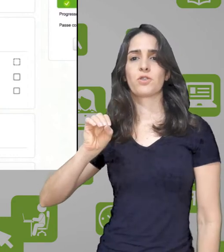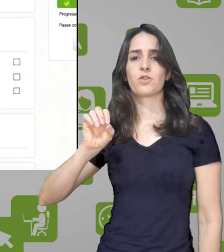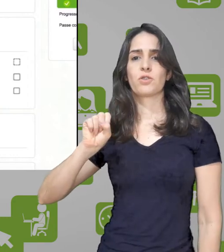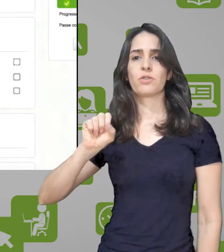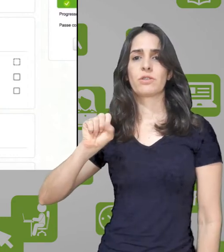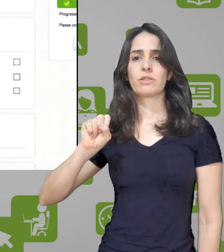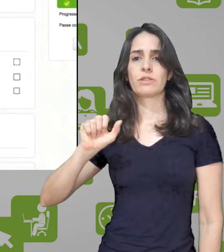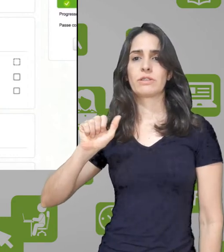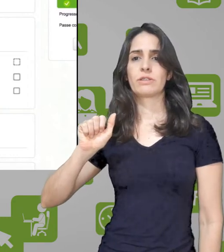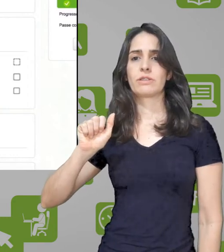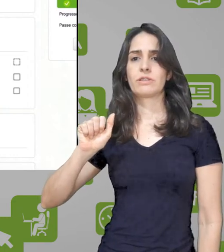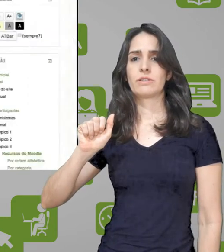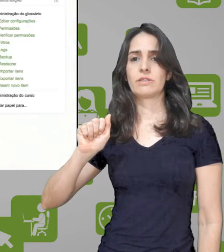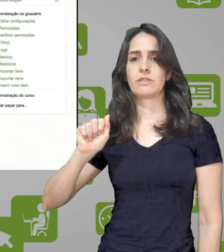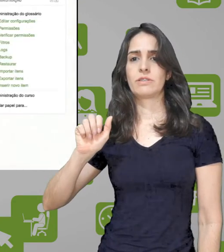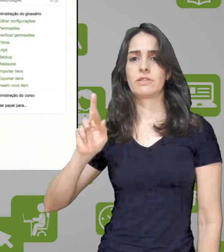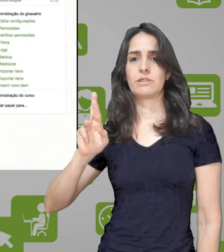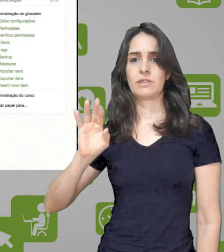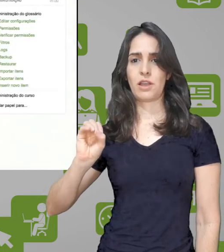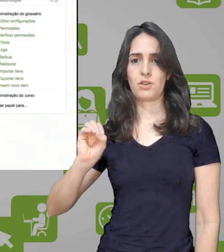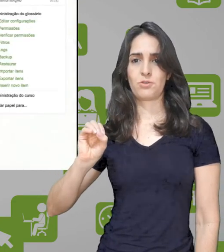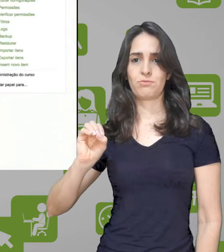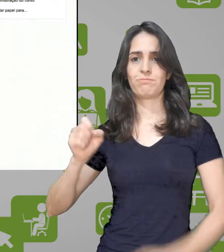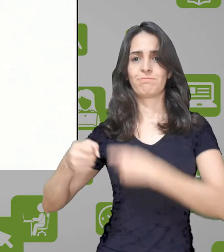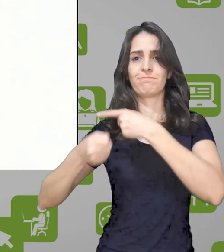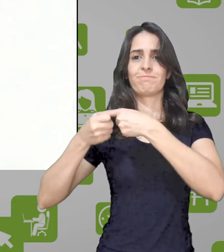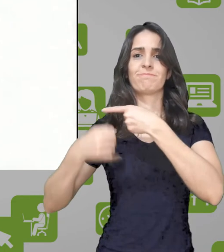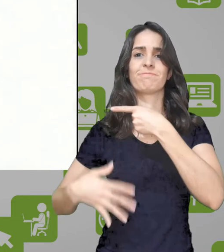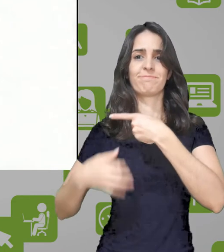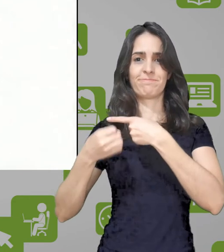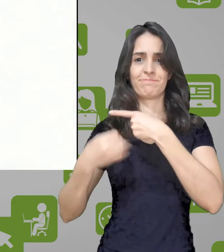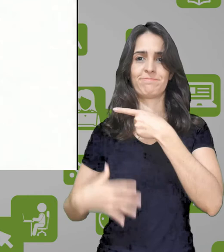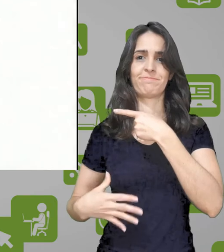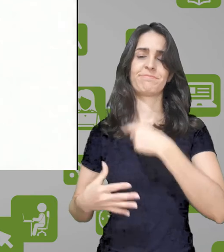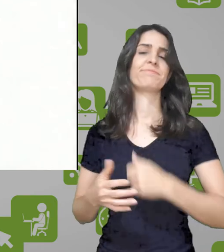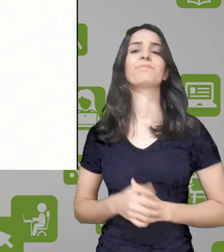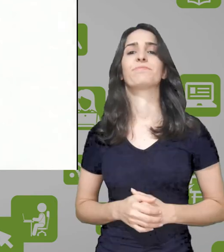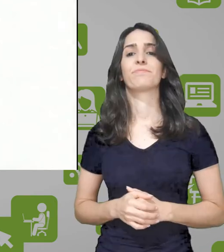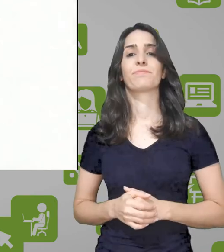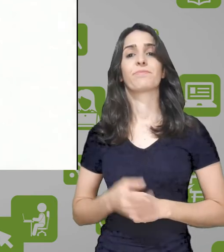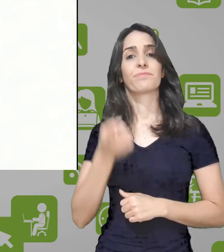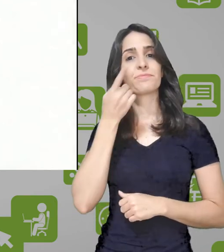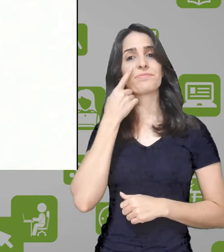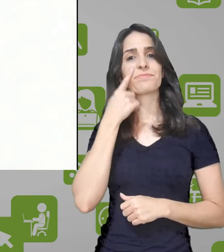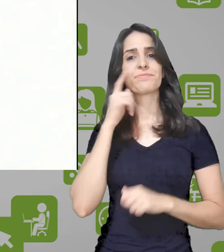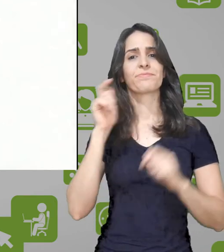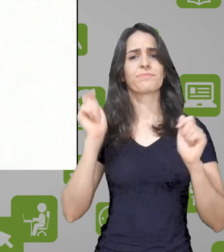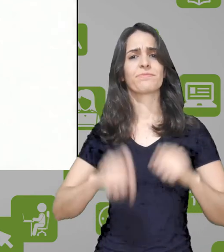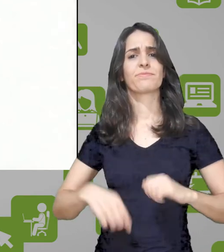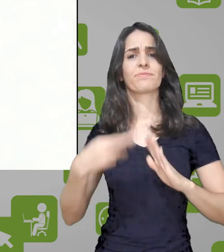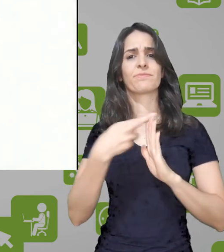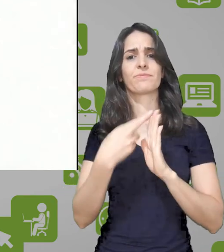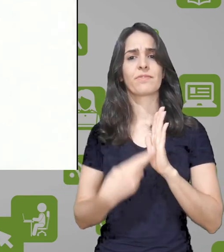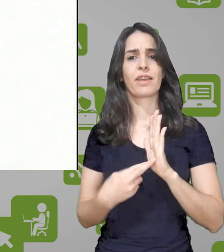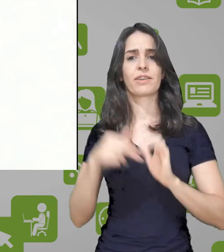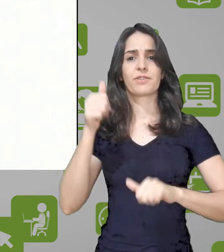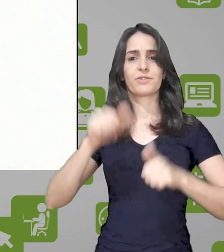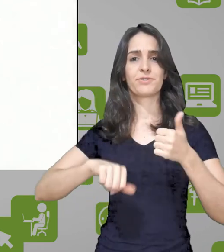eu vou acessar um glossário de teste aqui e vou observar que existe um mecanismo de avaliação